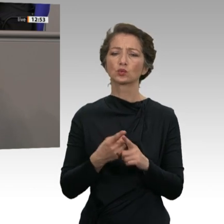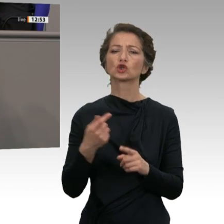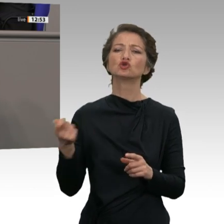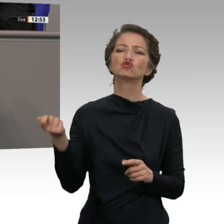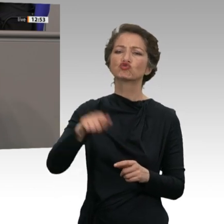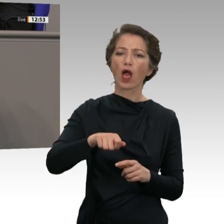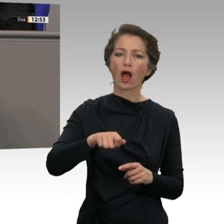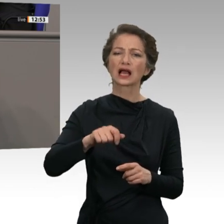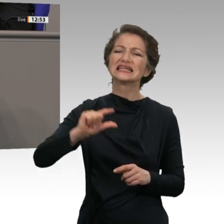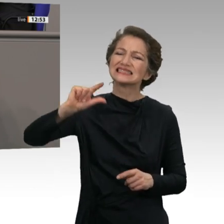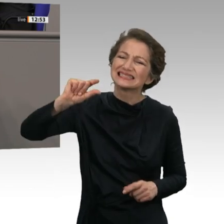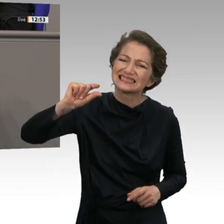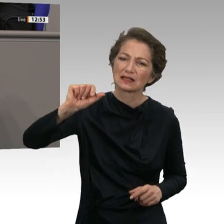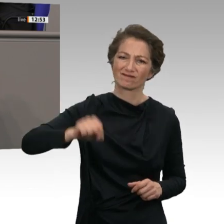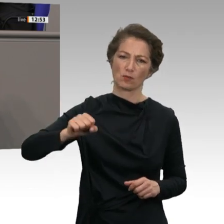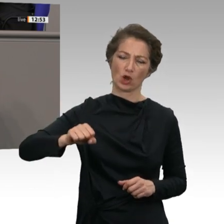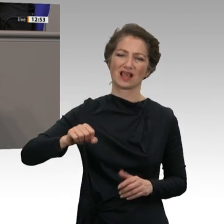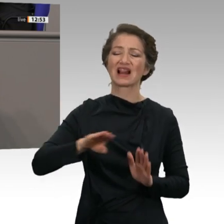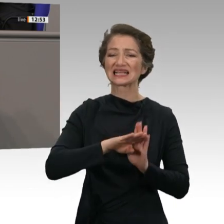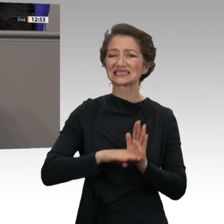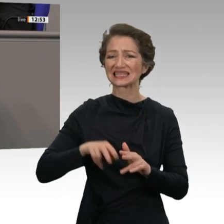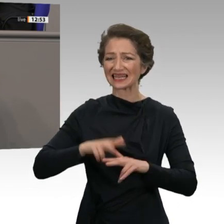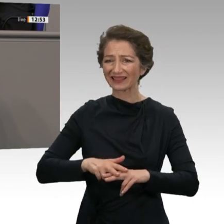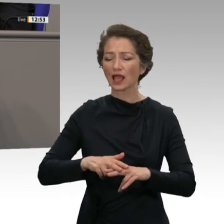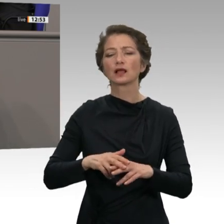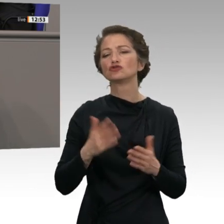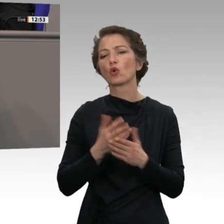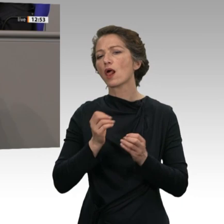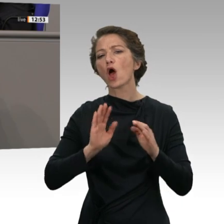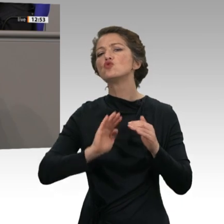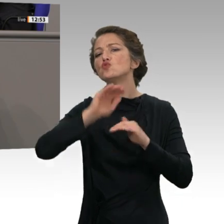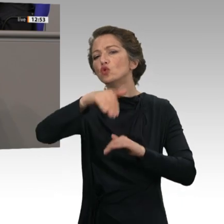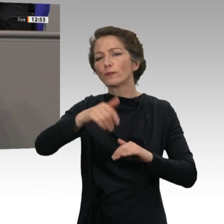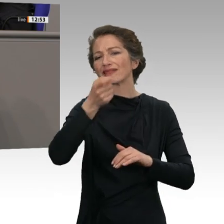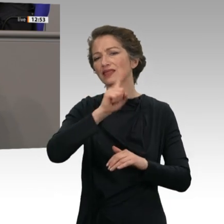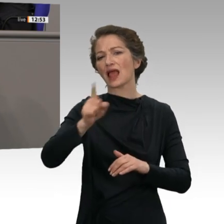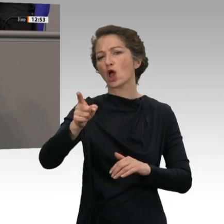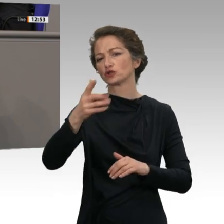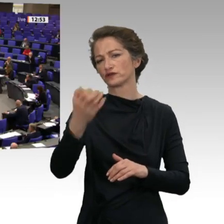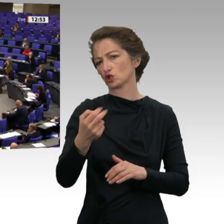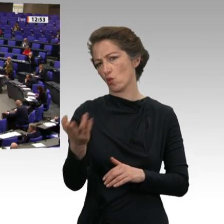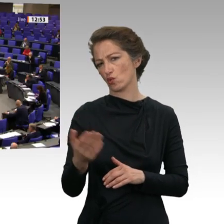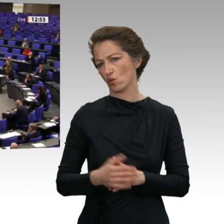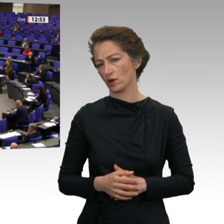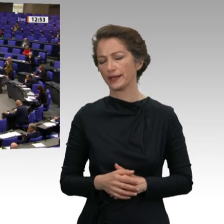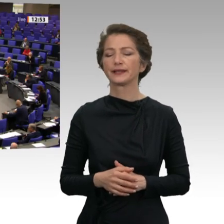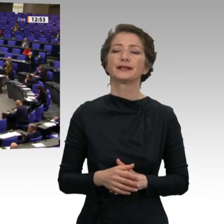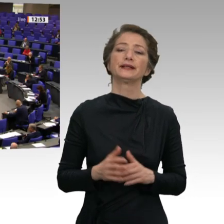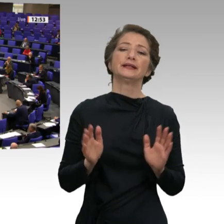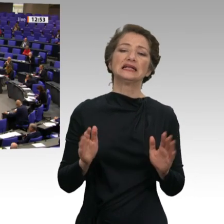ausfallen möge, weil die gesetzliche Rente deutlich über 1 050 Euro liegt. Wir rechnen mit Kosten